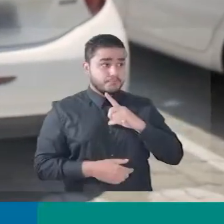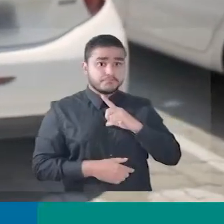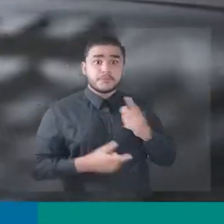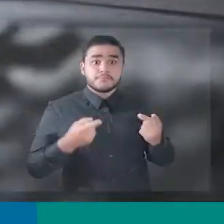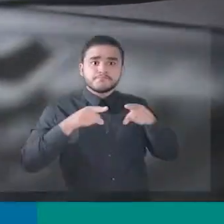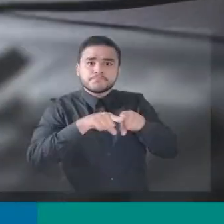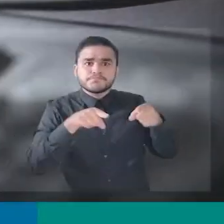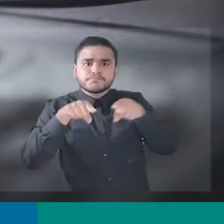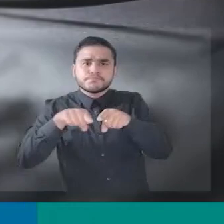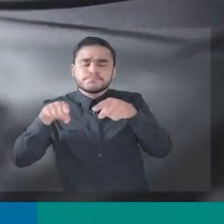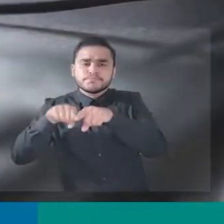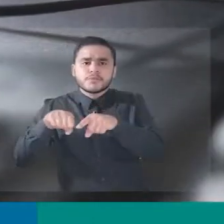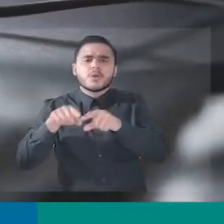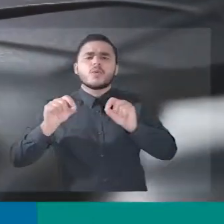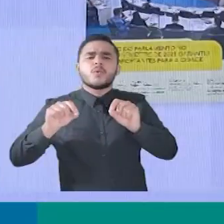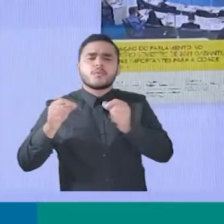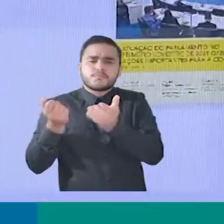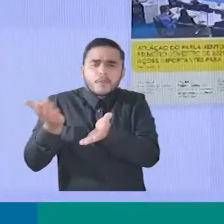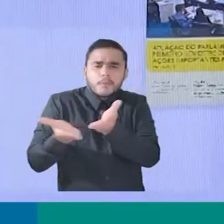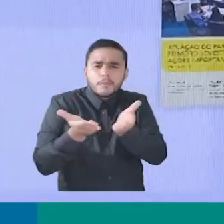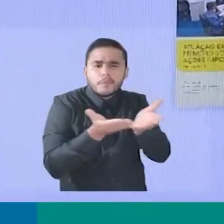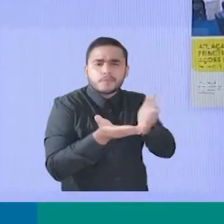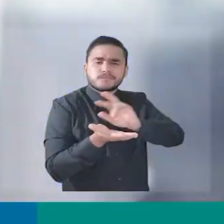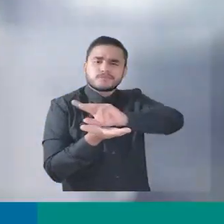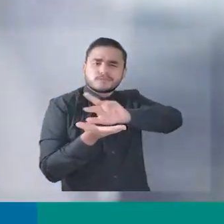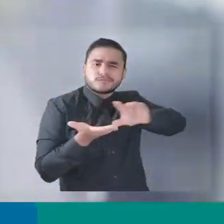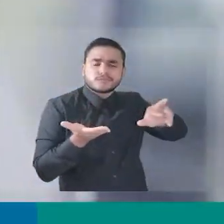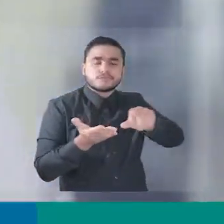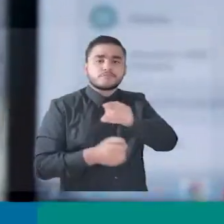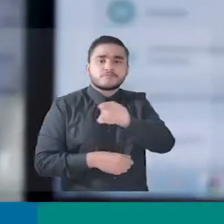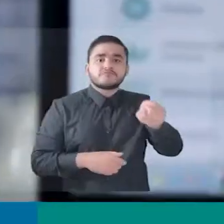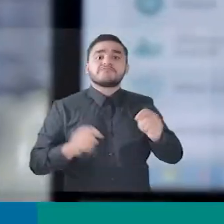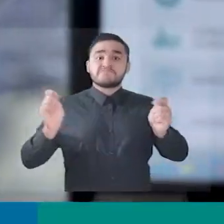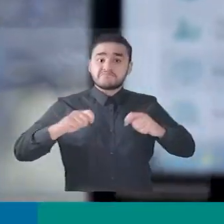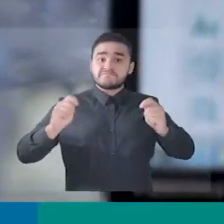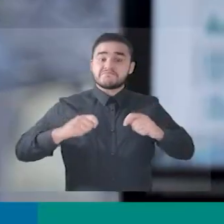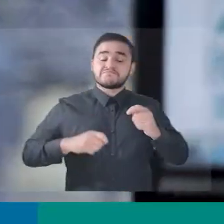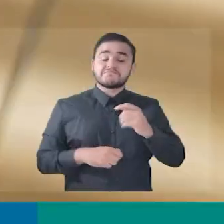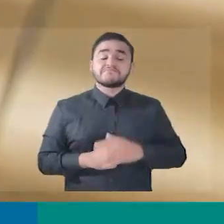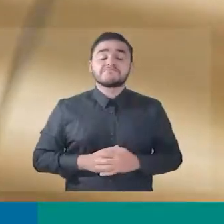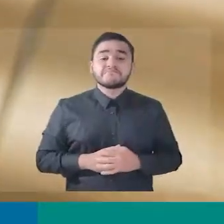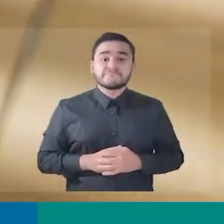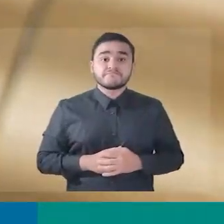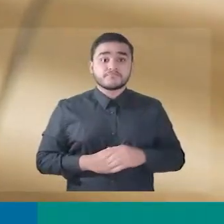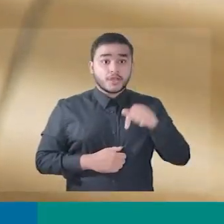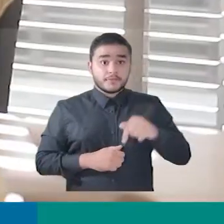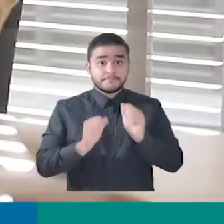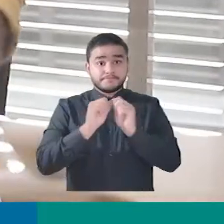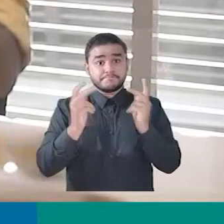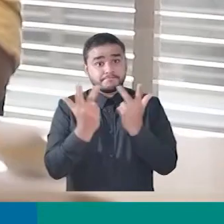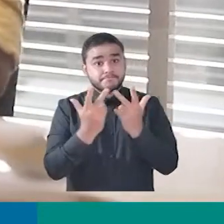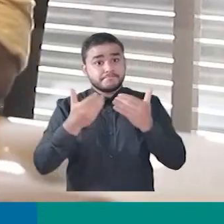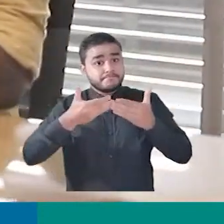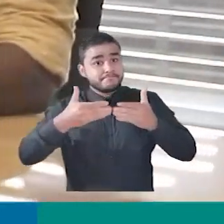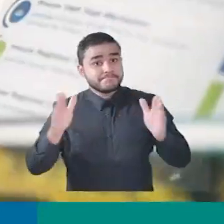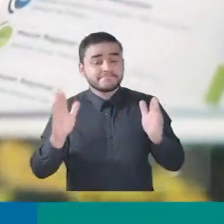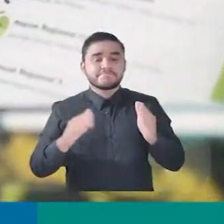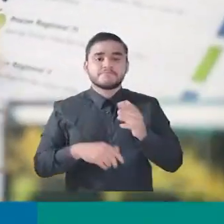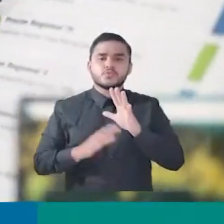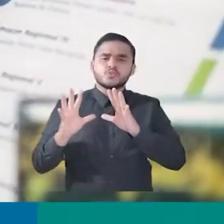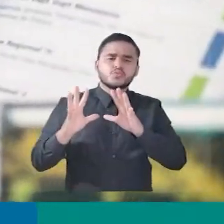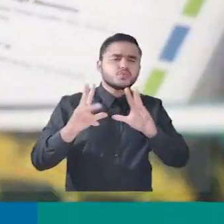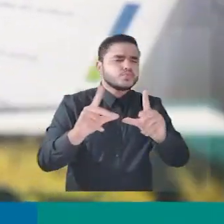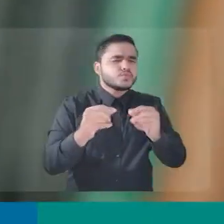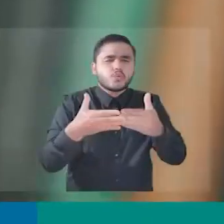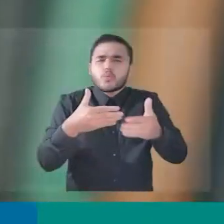estão chegando para tornar a Central da Cidadania mais completa, com mais opções de atendimento. A Casa do Povo está de portas abertas,